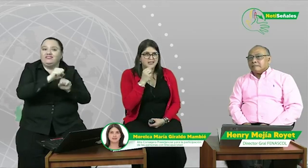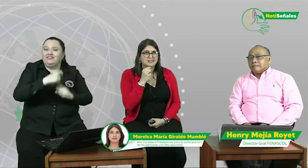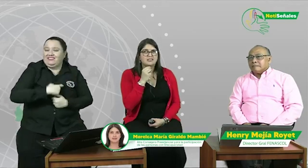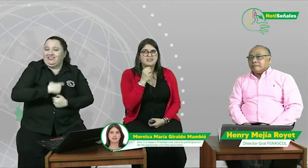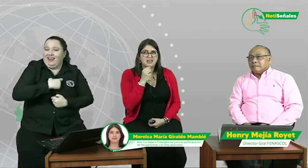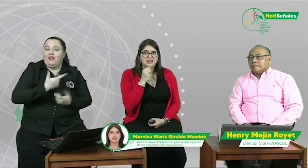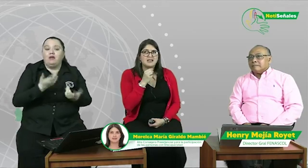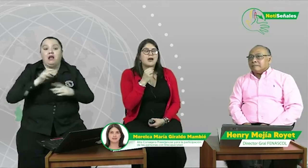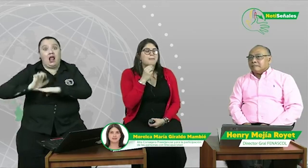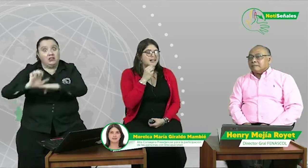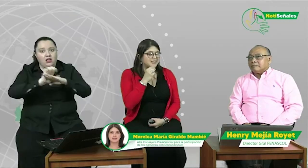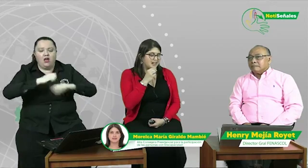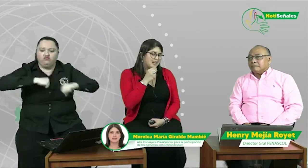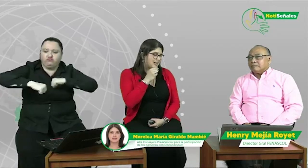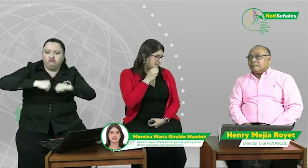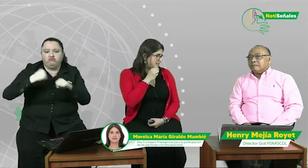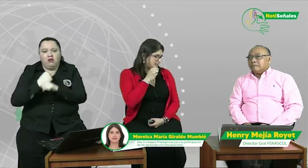entidades para sacar adelante este tema